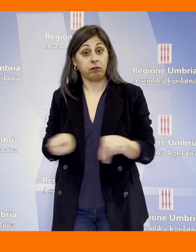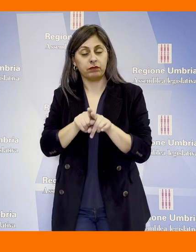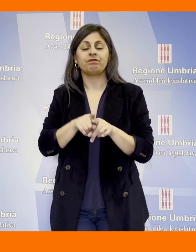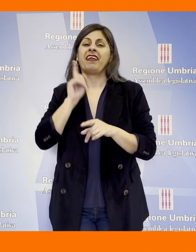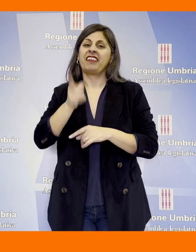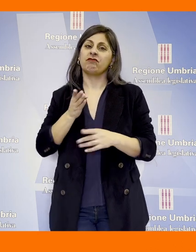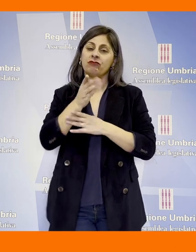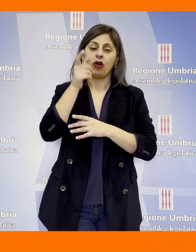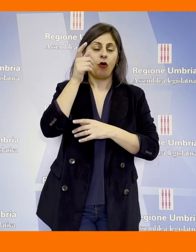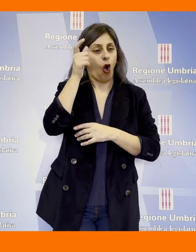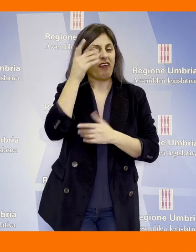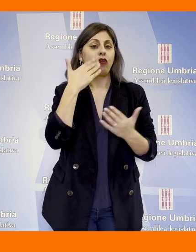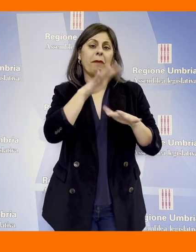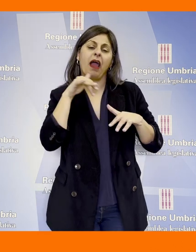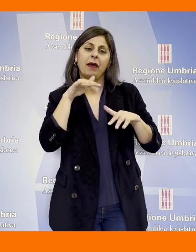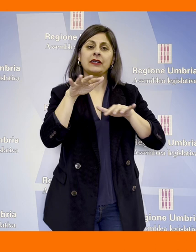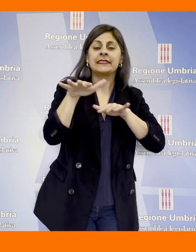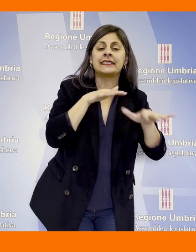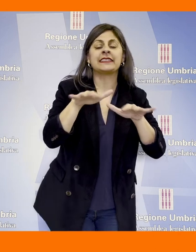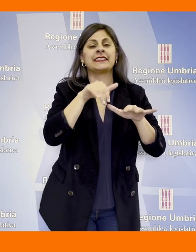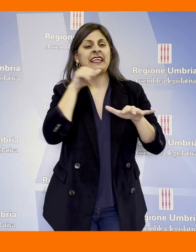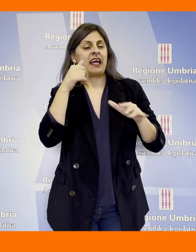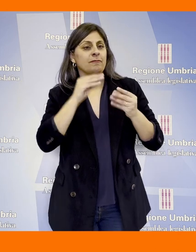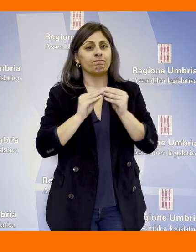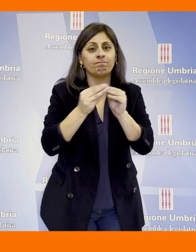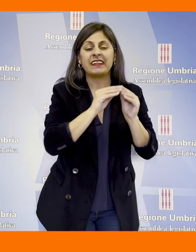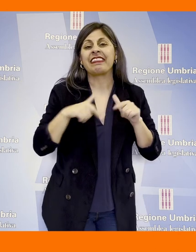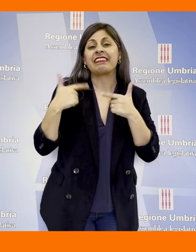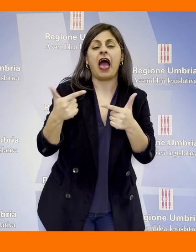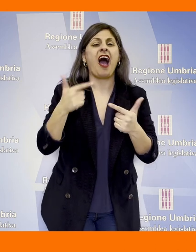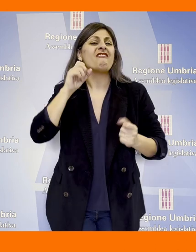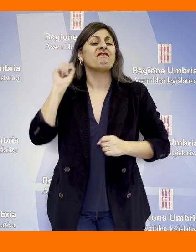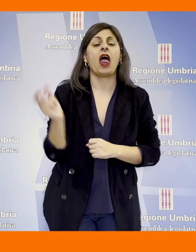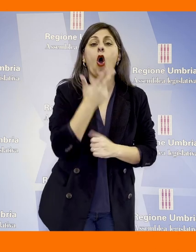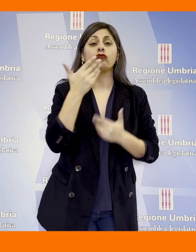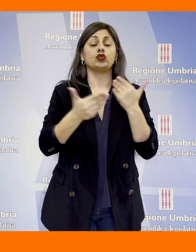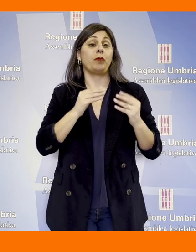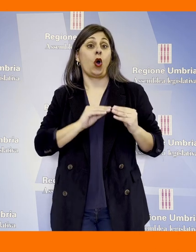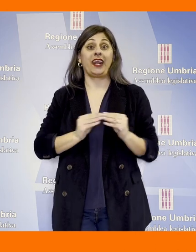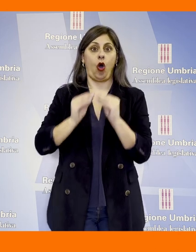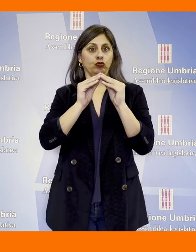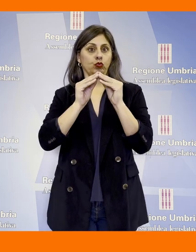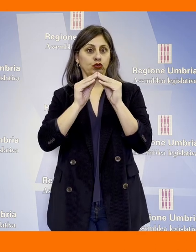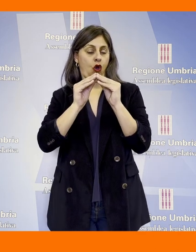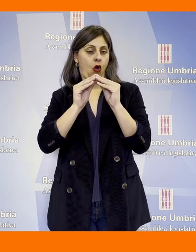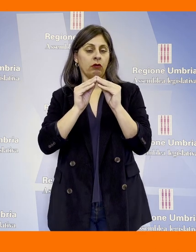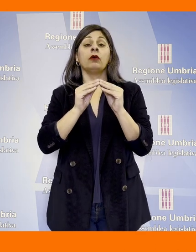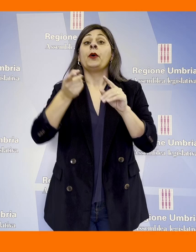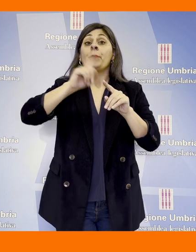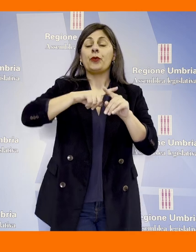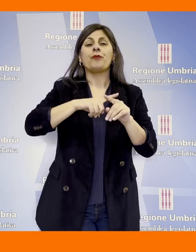Parlamento affinché possano essere messe in campo tutte le azioni e le misure necessarie a garantire un'accelere e adeguata ricostruzione,